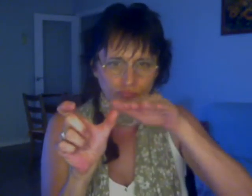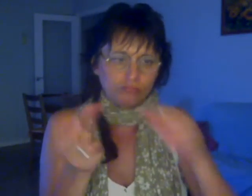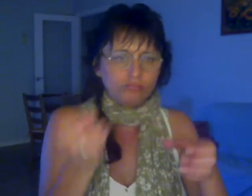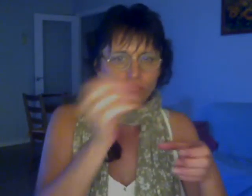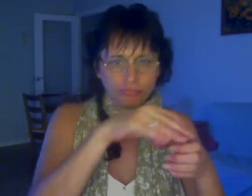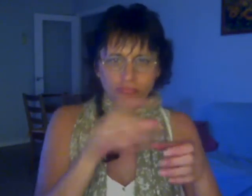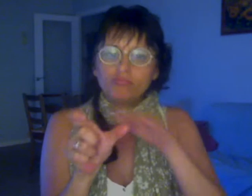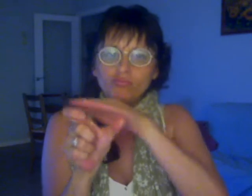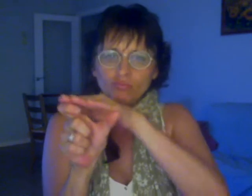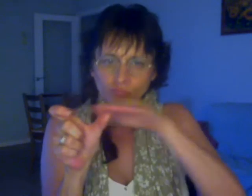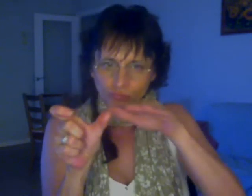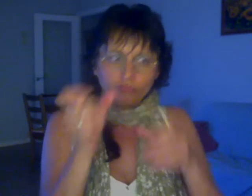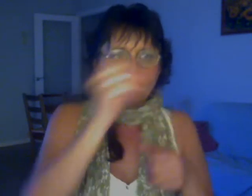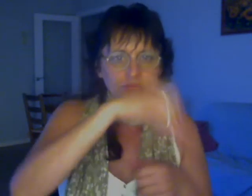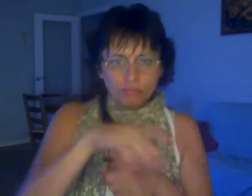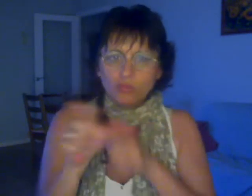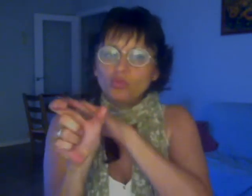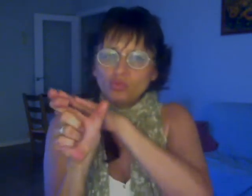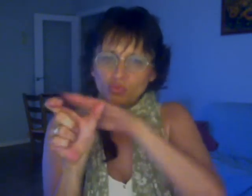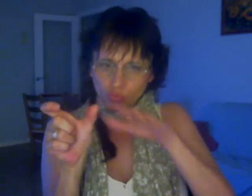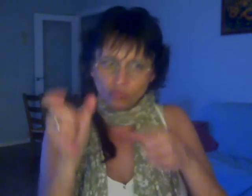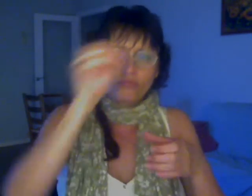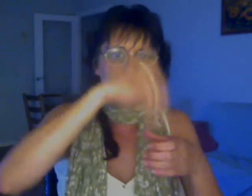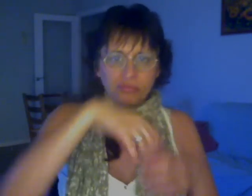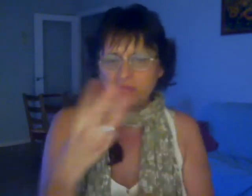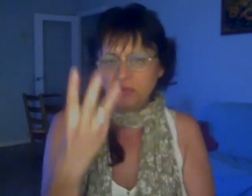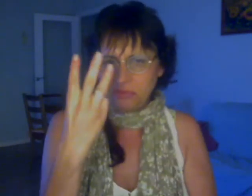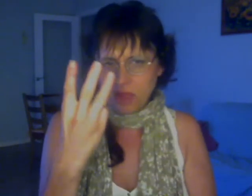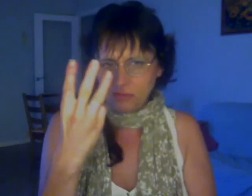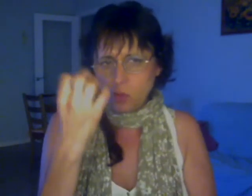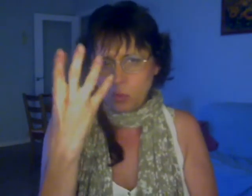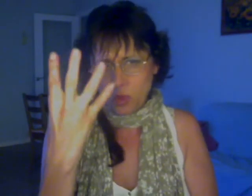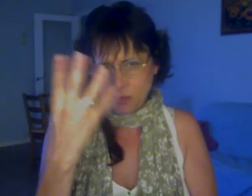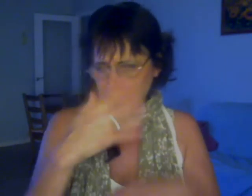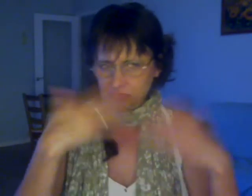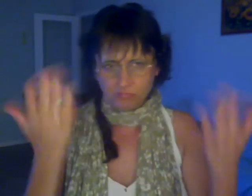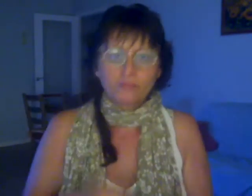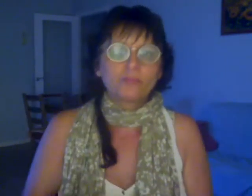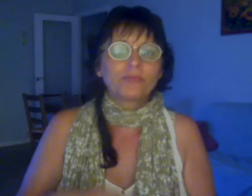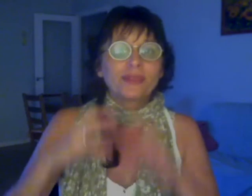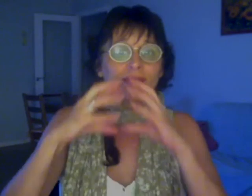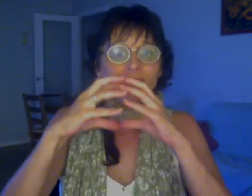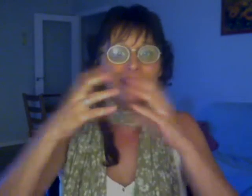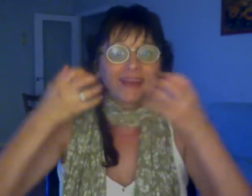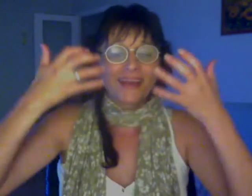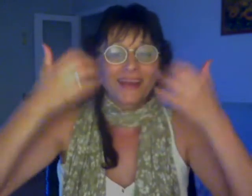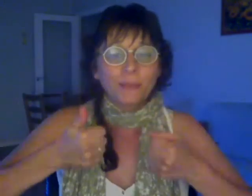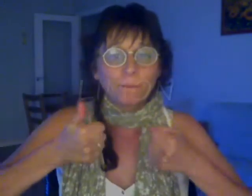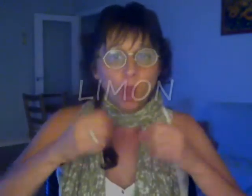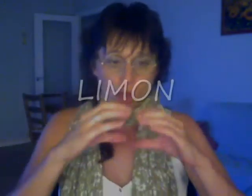Mañana sábado hay un nuevo sorteo de Lotería Nacional Los lobos viajan a Segovia La gran cabeza que le forzó para repartir 42 millones de